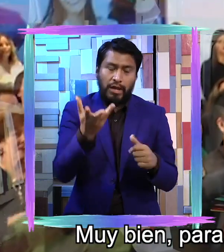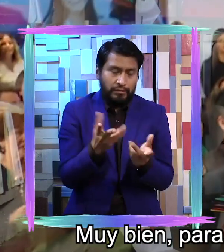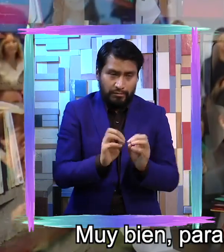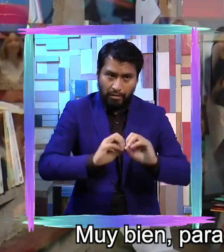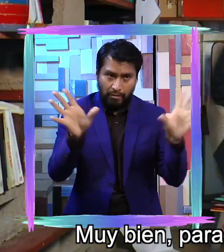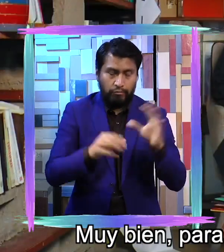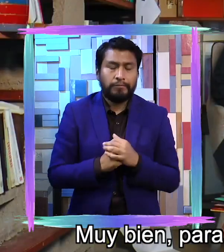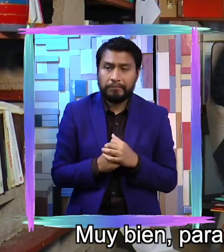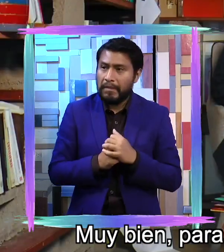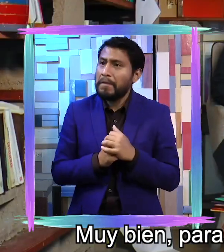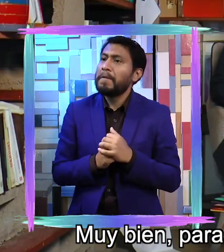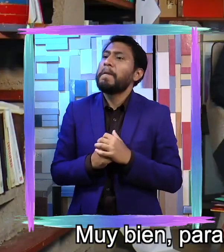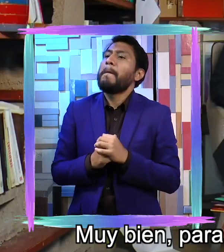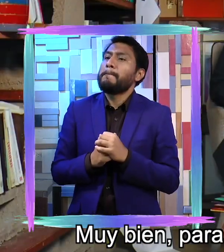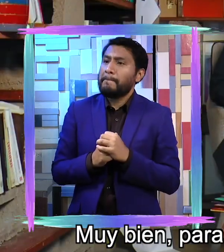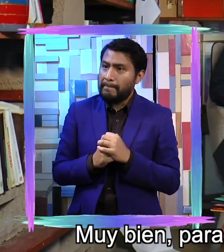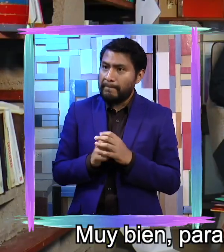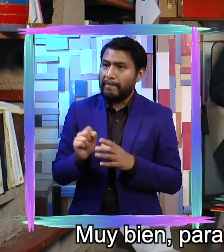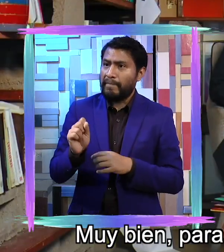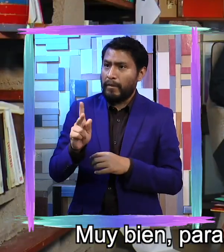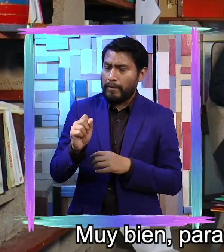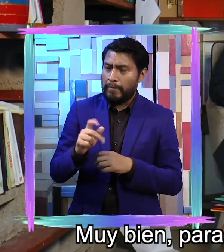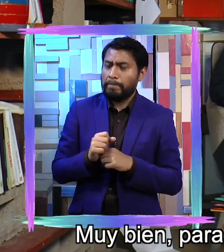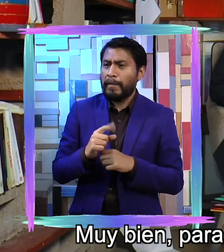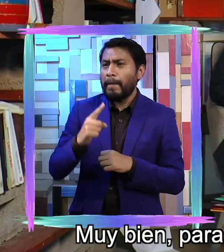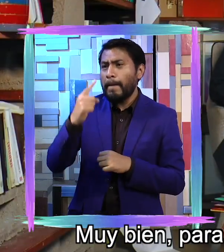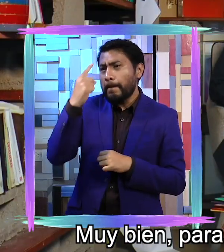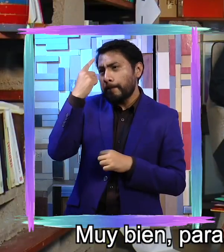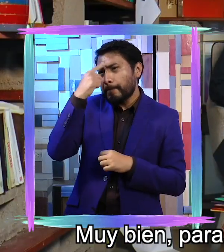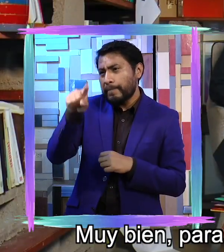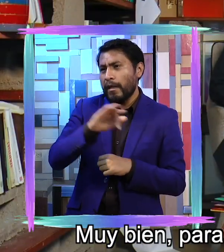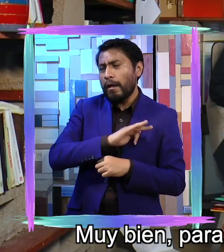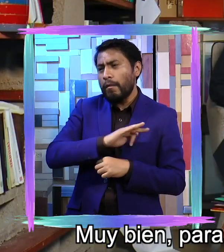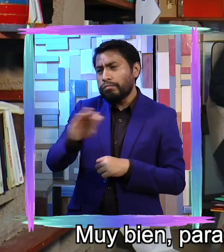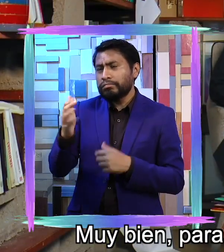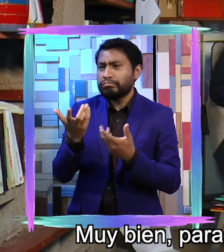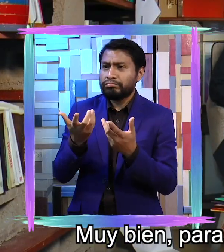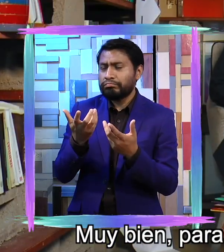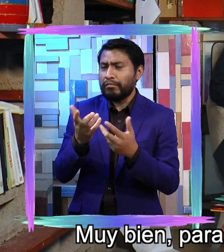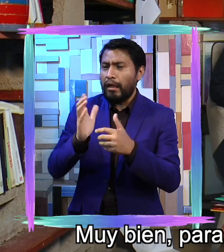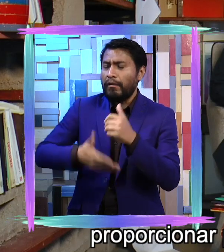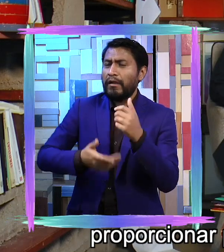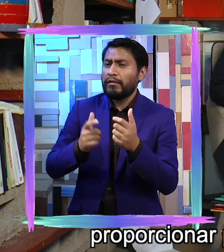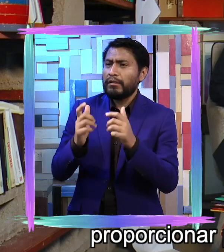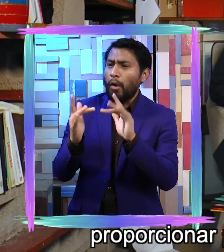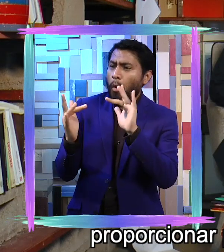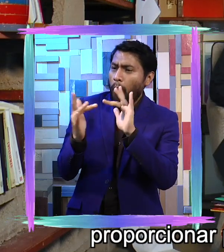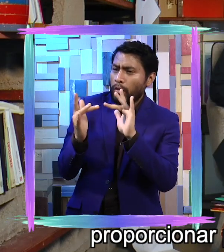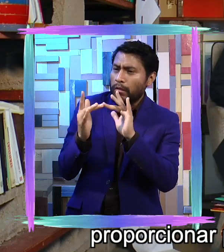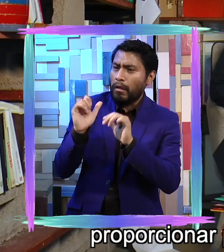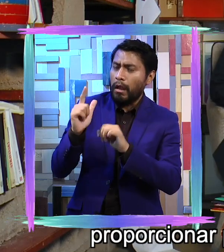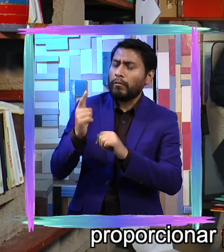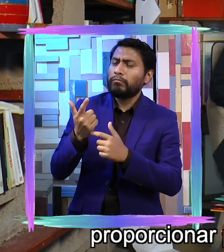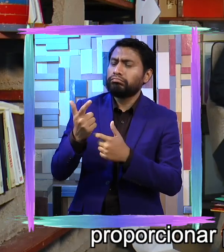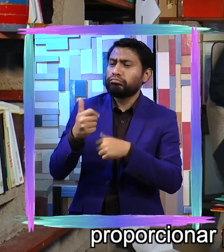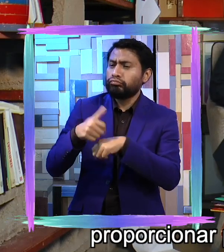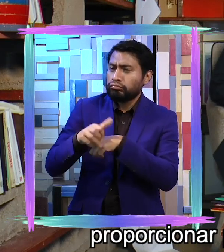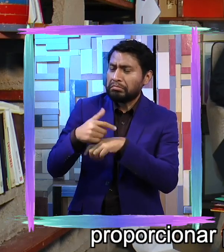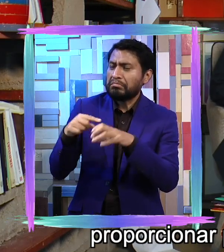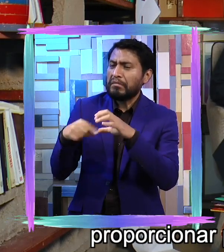Muy bien, para terminar, ¿algún contacto que nos pueda proporcionar para